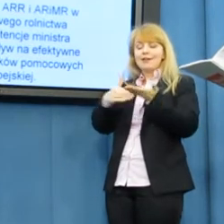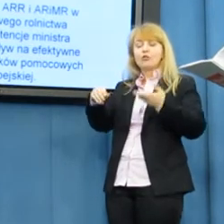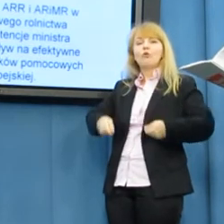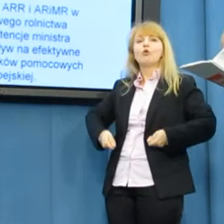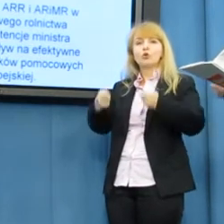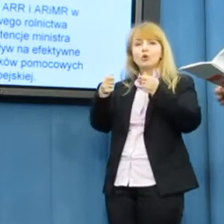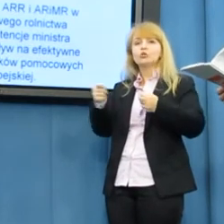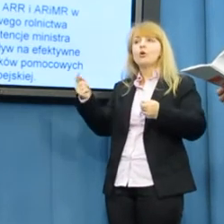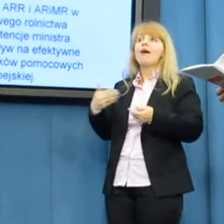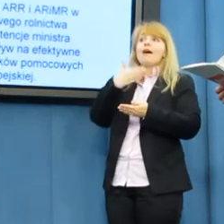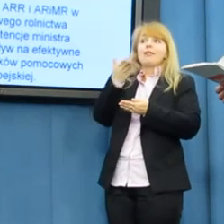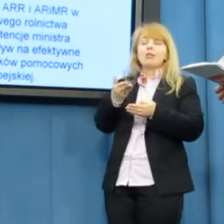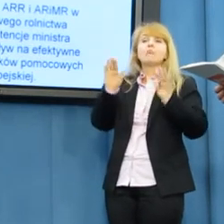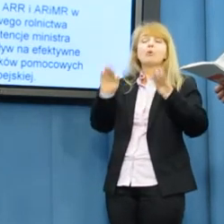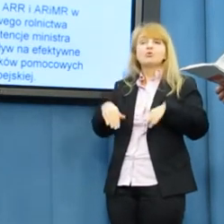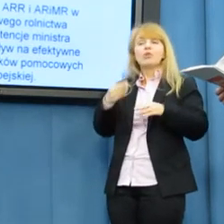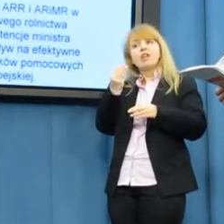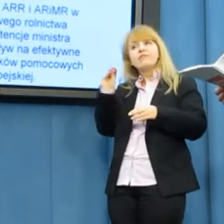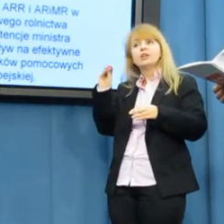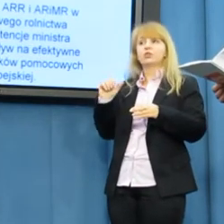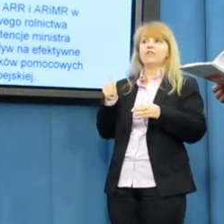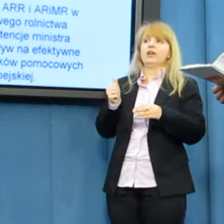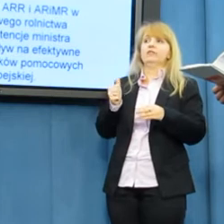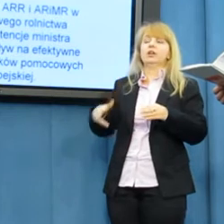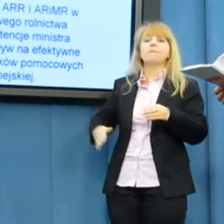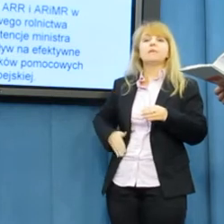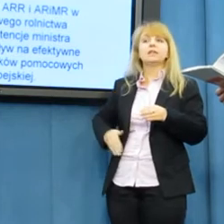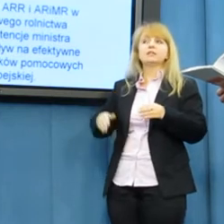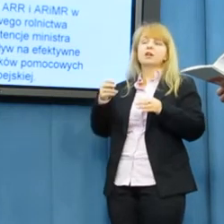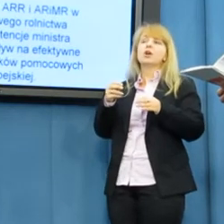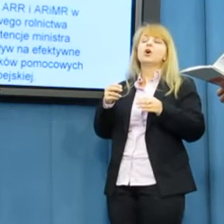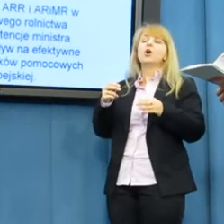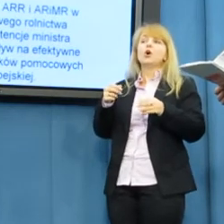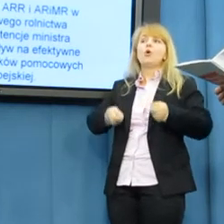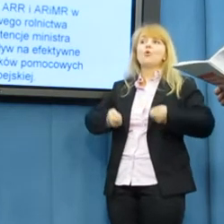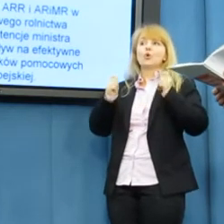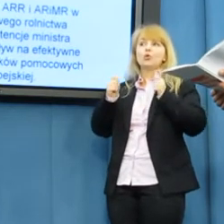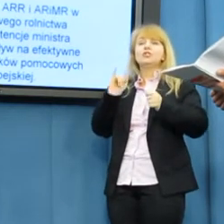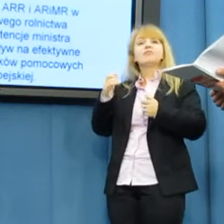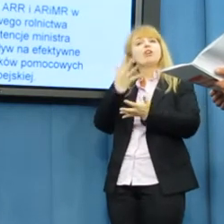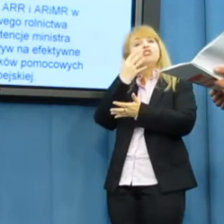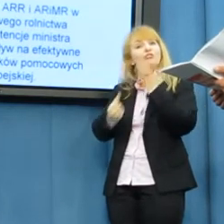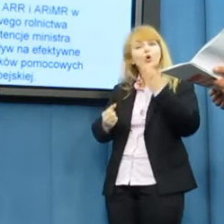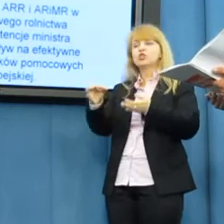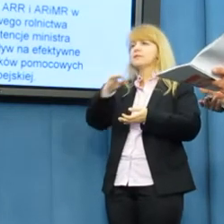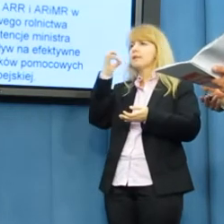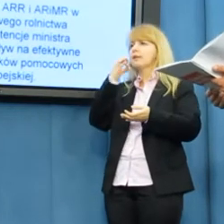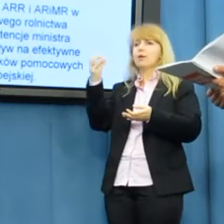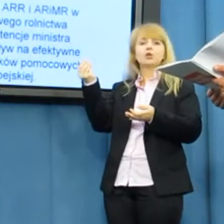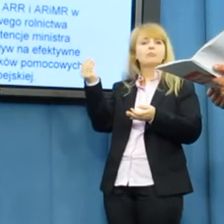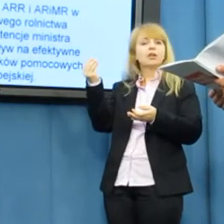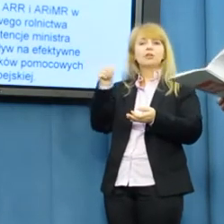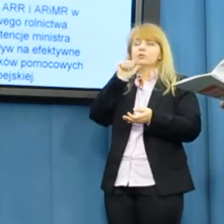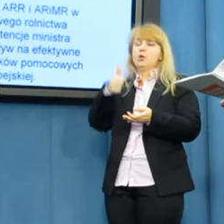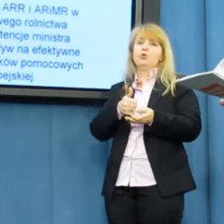zwiększy kompetencje Ministra Rolnictwa i jego wpływ na efektywne wykorzystanie środków pomocowych Unii Europejskiej. Na koniec